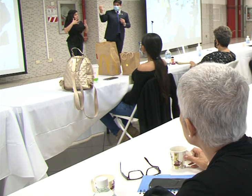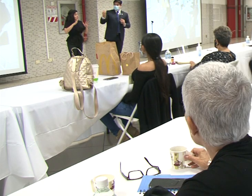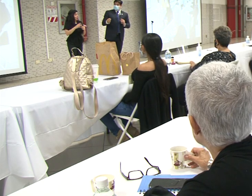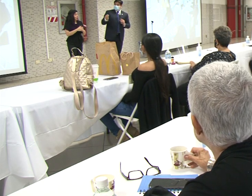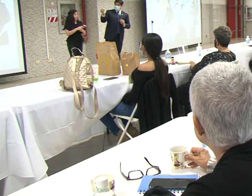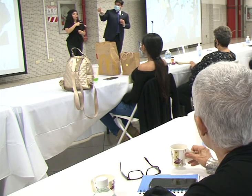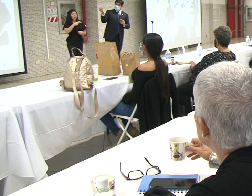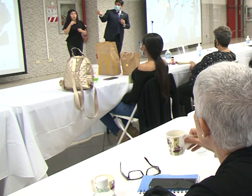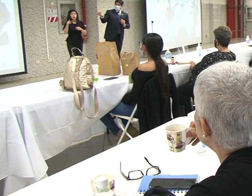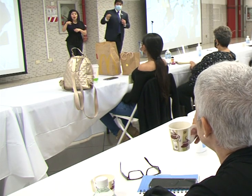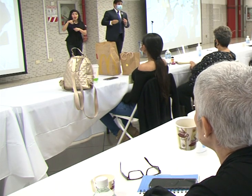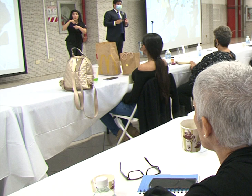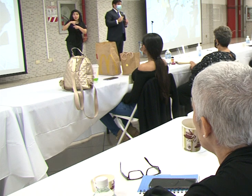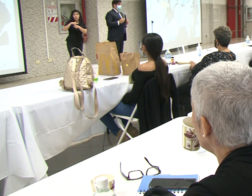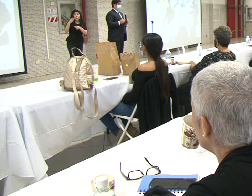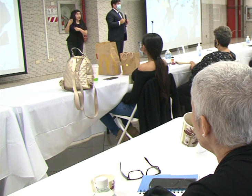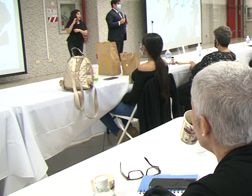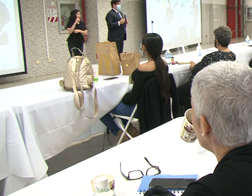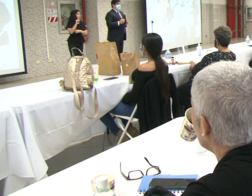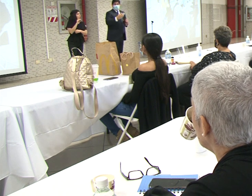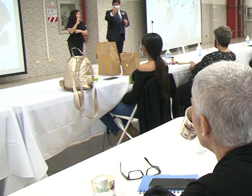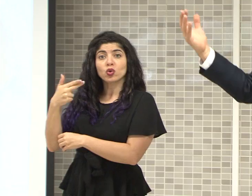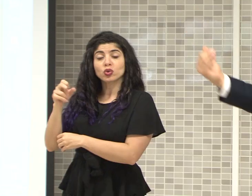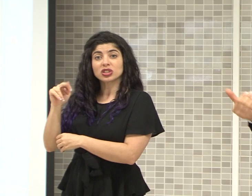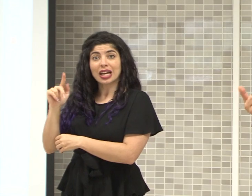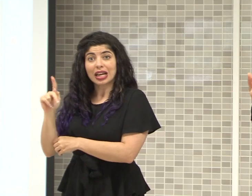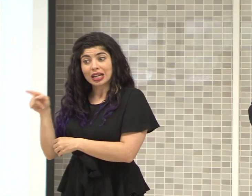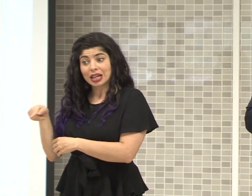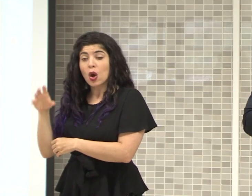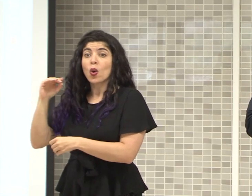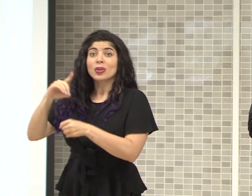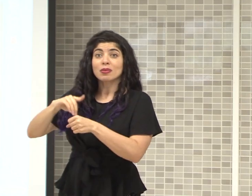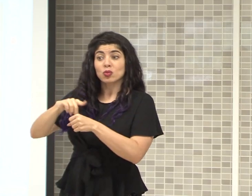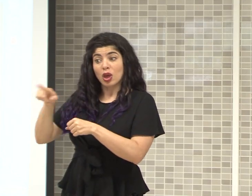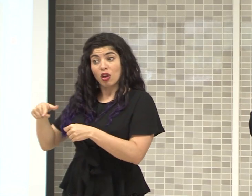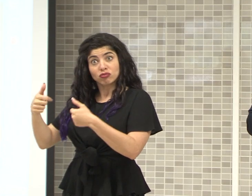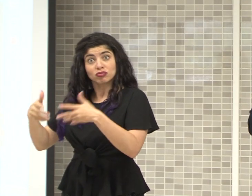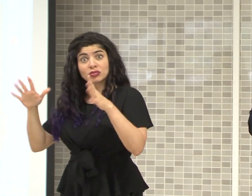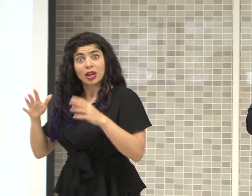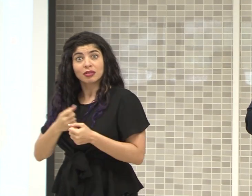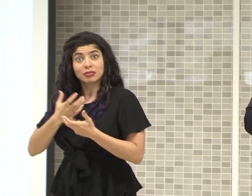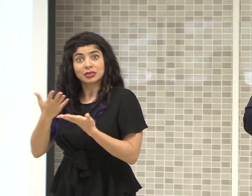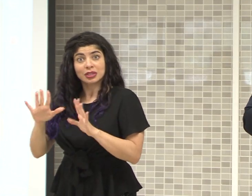voluntad legislativa, por ejemplo, puesta ahí por don Eduardo Cruxian, o los diputados que aquí acompañen, y lo expresen.